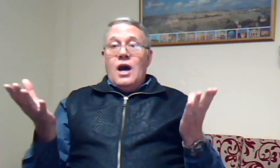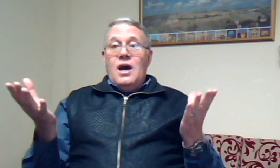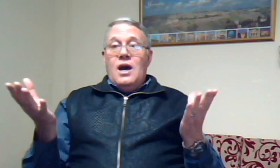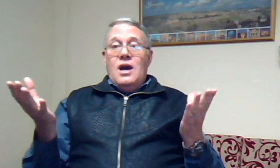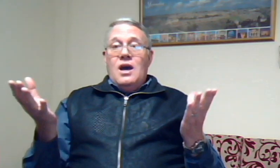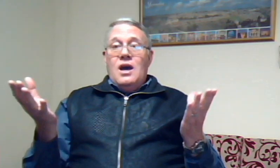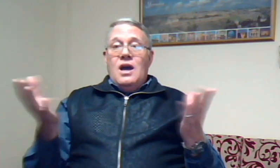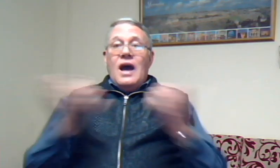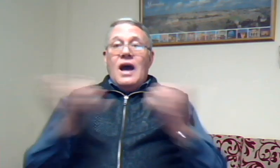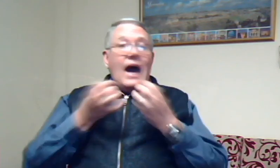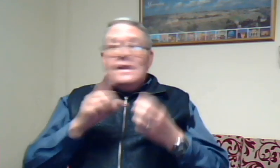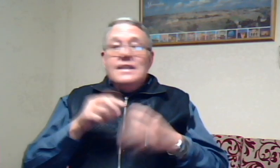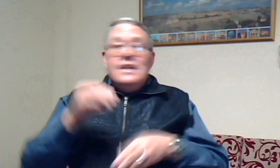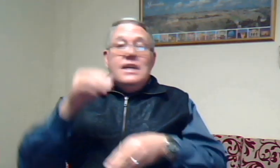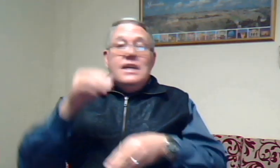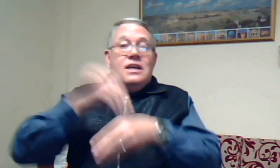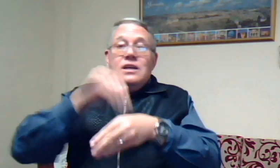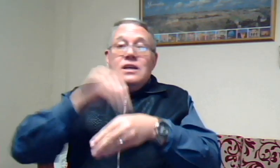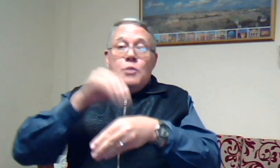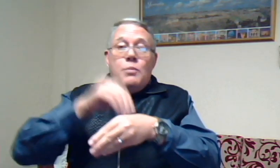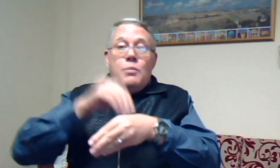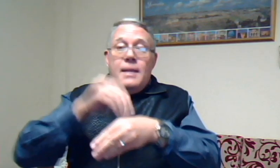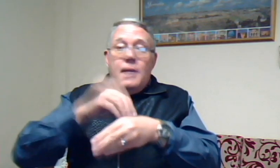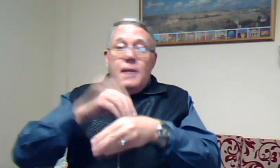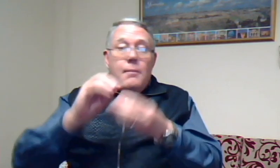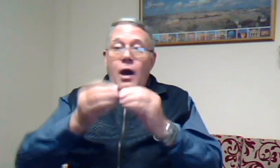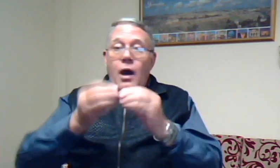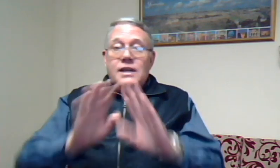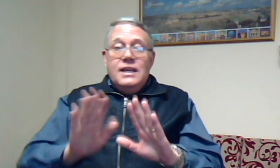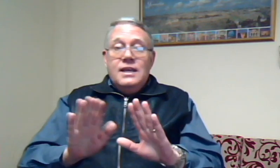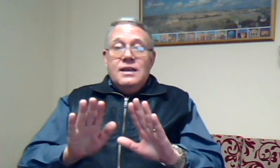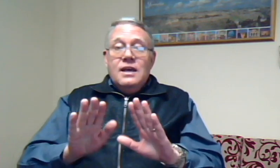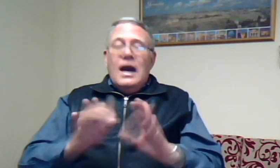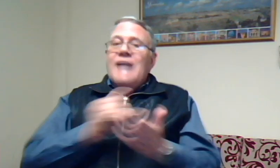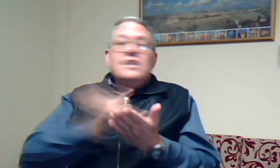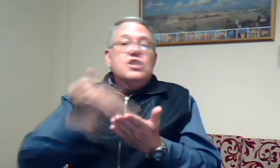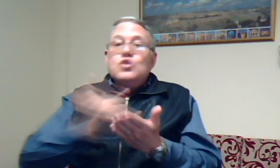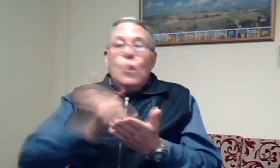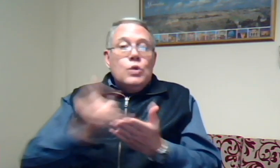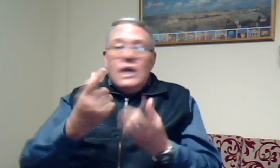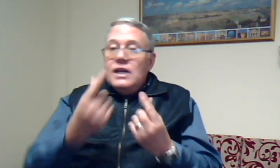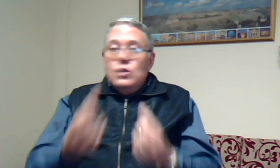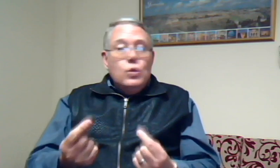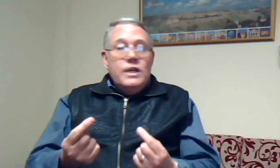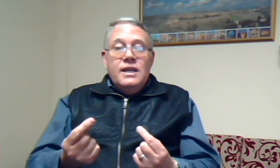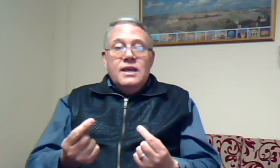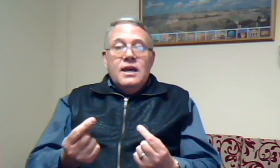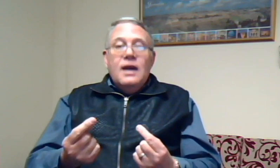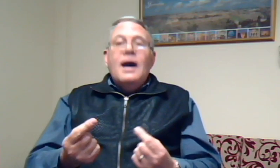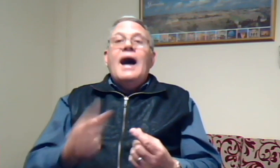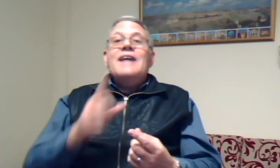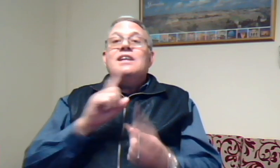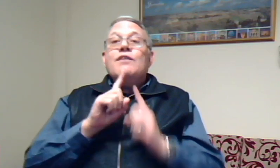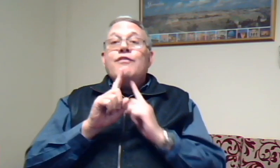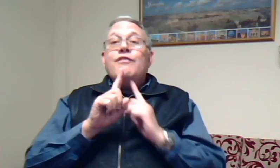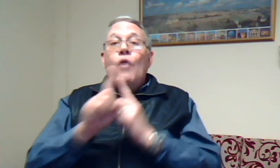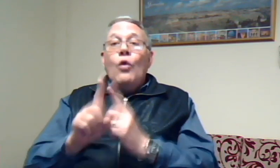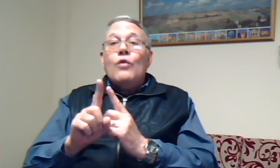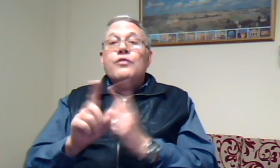Hy het nie probleme gemaakt nie Hy het nie sonde gedoen nie Hy het gevolg vir